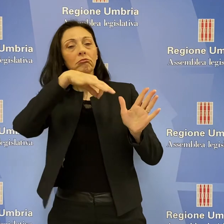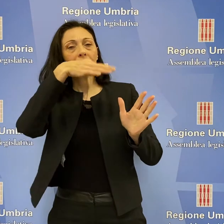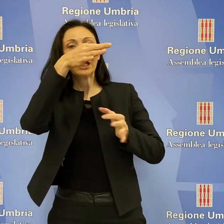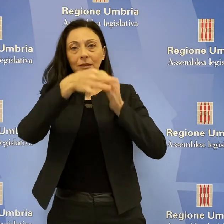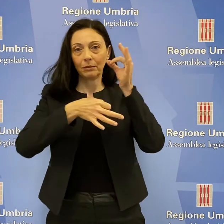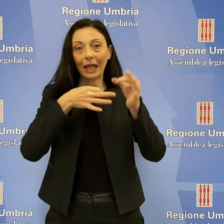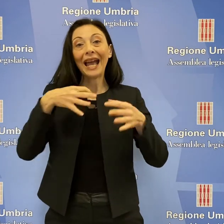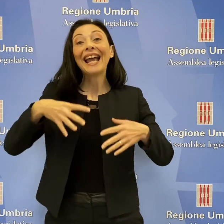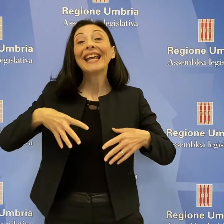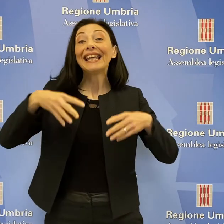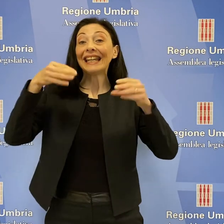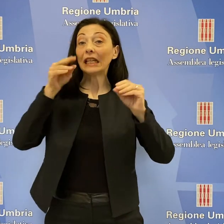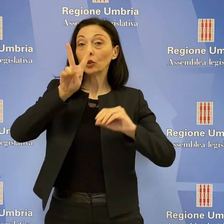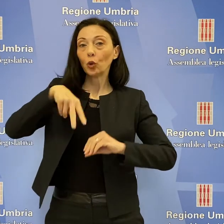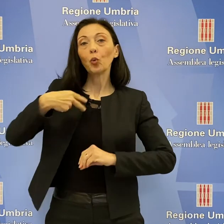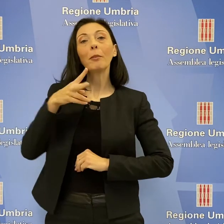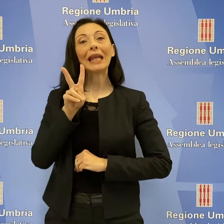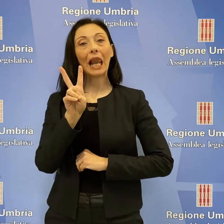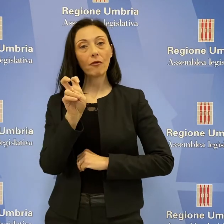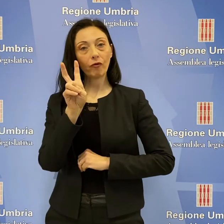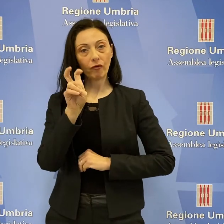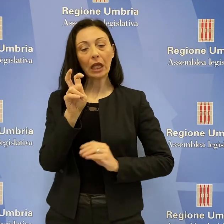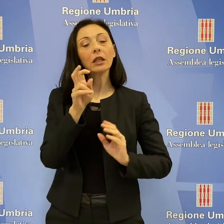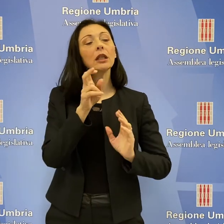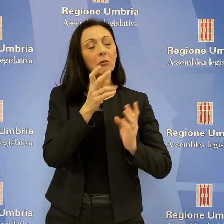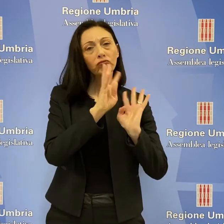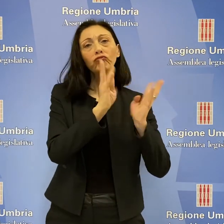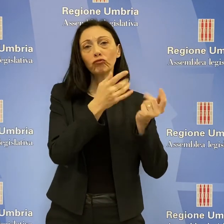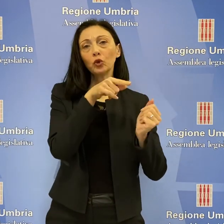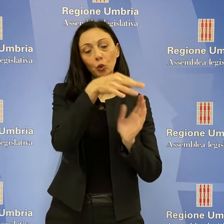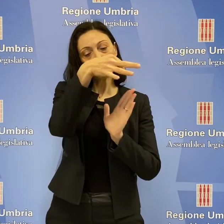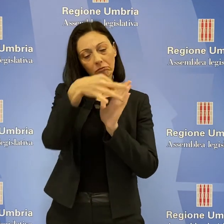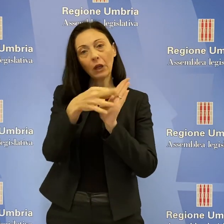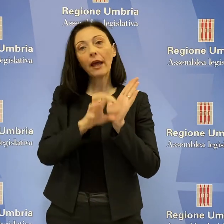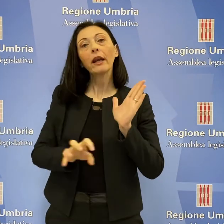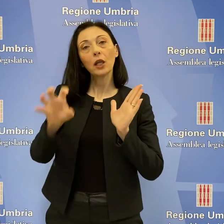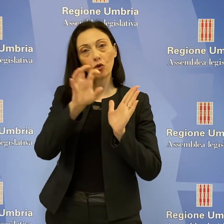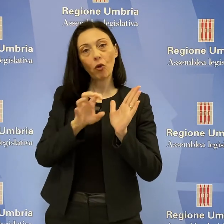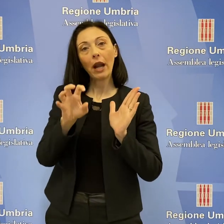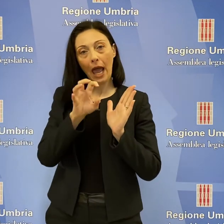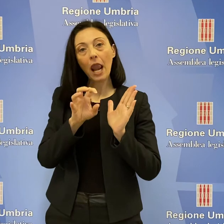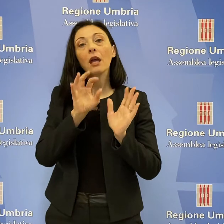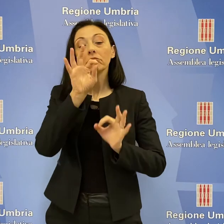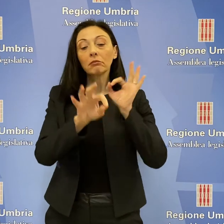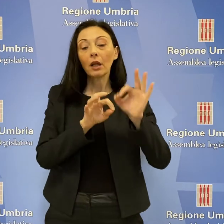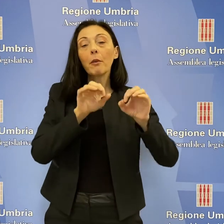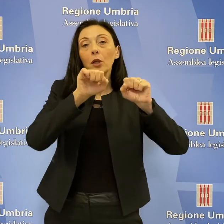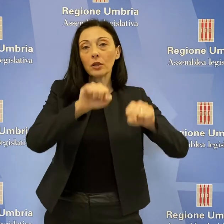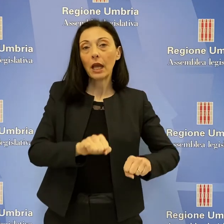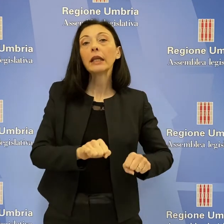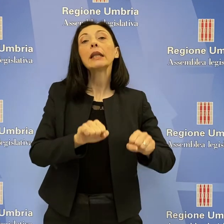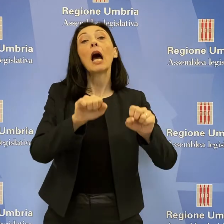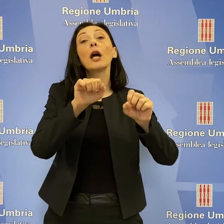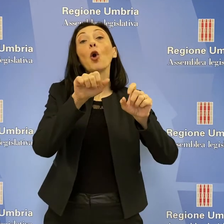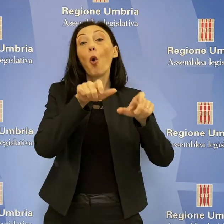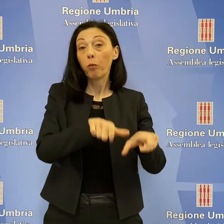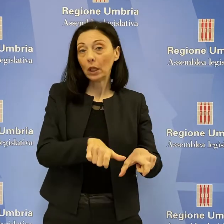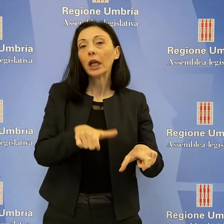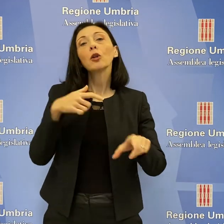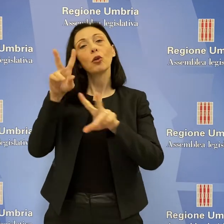2020 la Giunta ha adottato le linee di indirizzo regionali in materia di trattamento sanitario obbligatorio e accertamento sanitario obbligatorio in